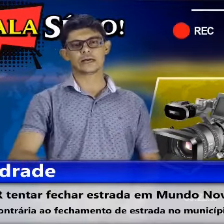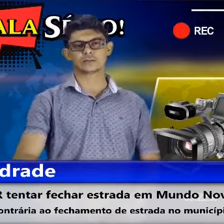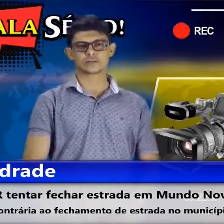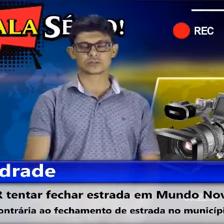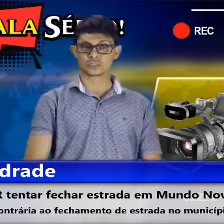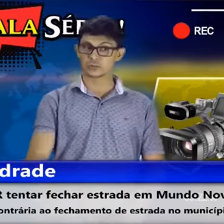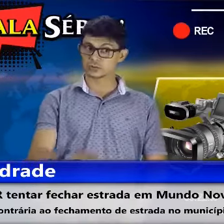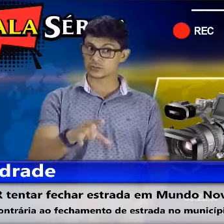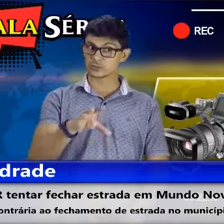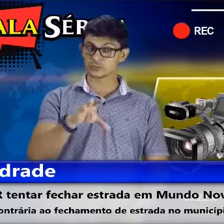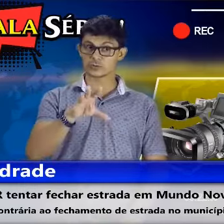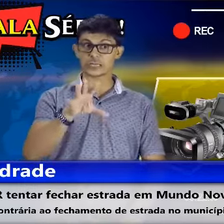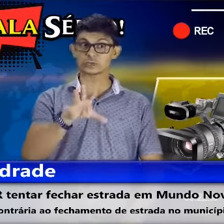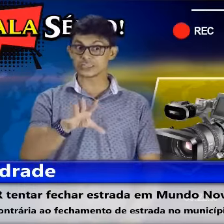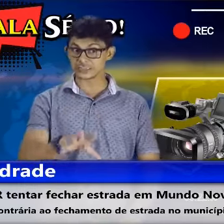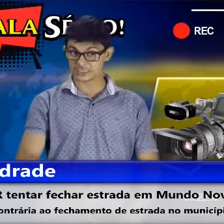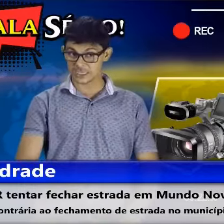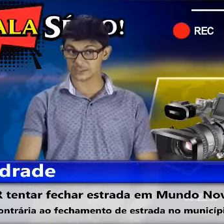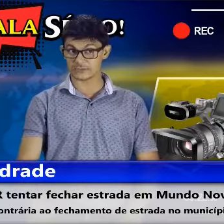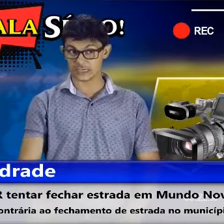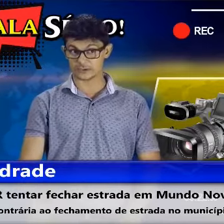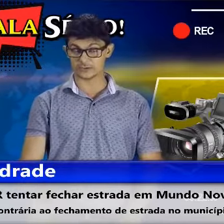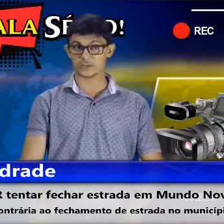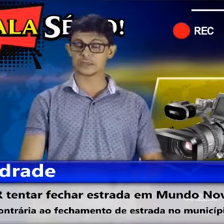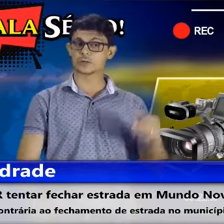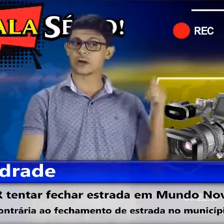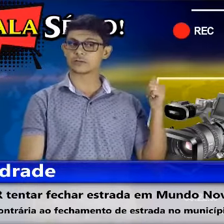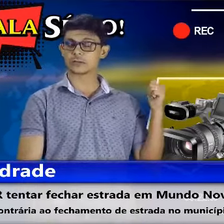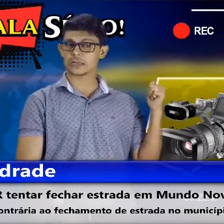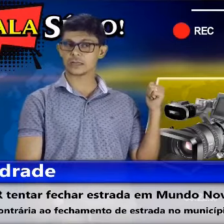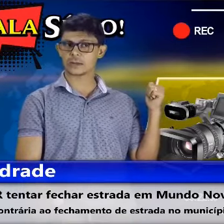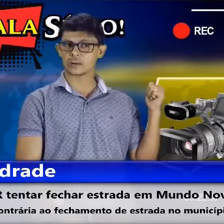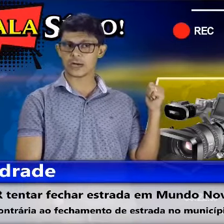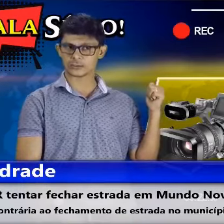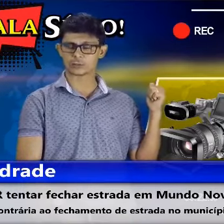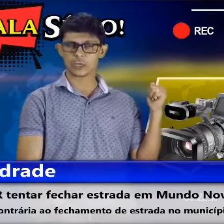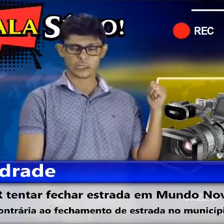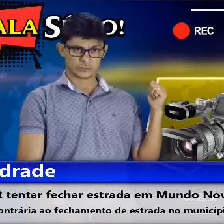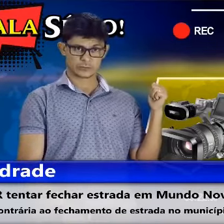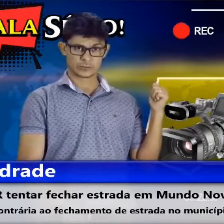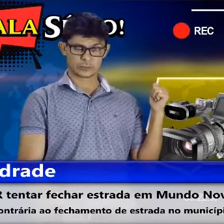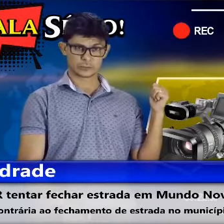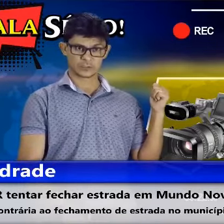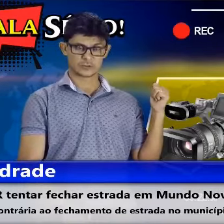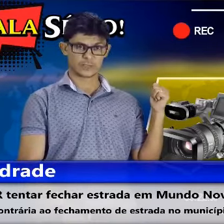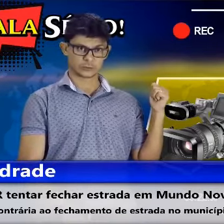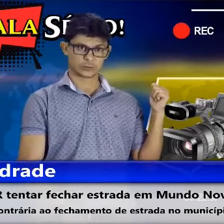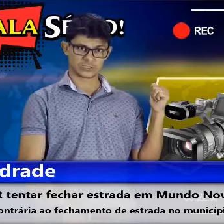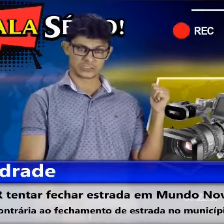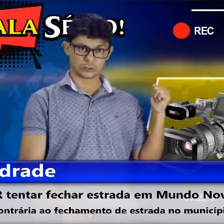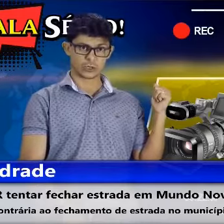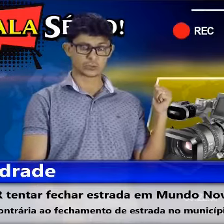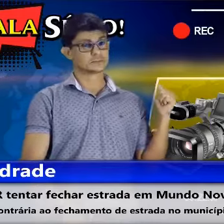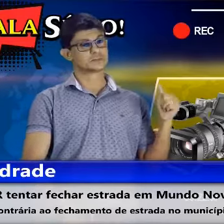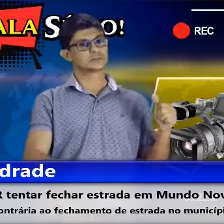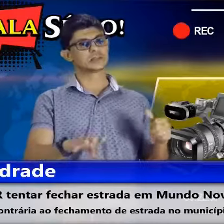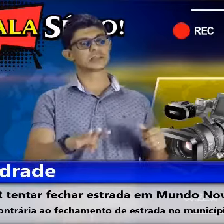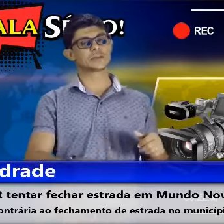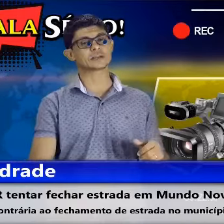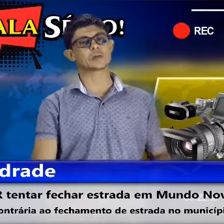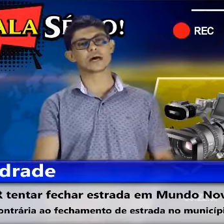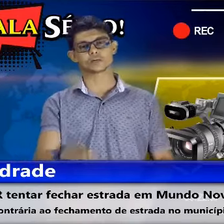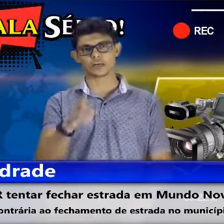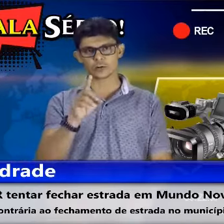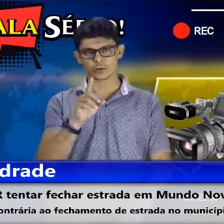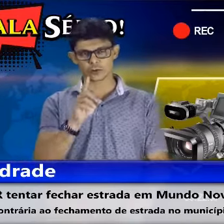aviários, ou seja, o município de Mundo Novo está com 16 aviários, tem mais quatro na Gleba 4, do Inspetor Isidoro, e